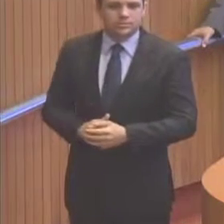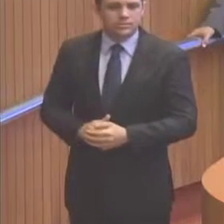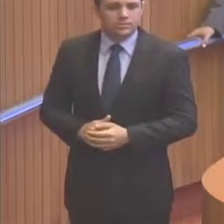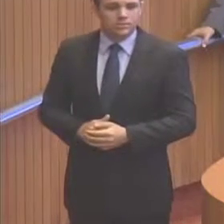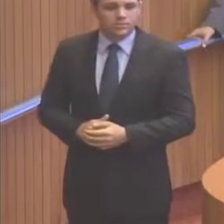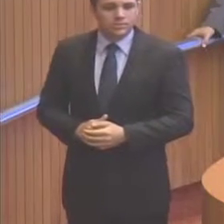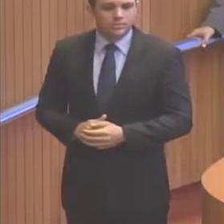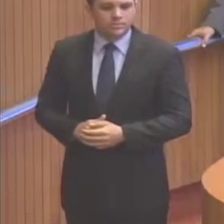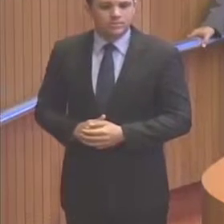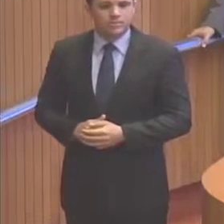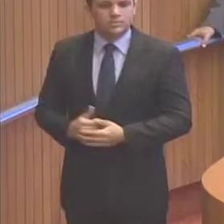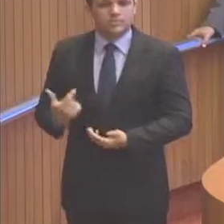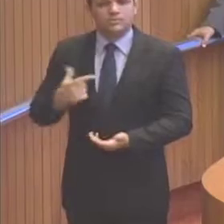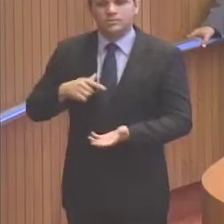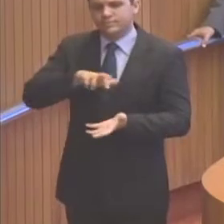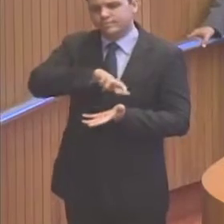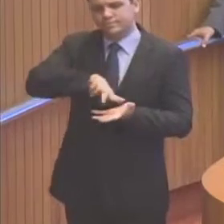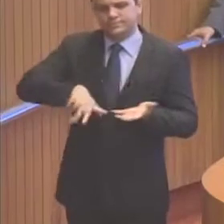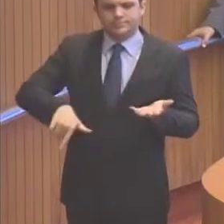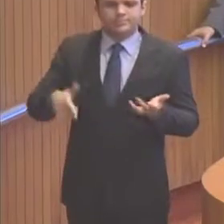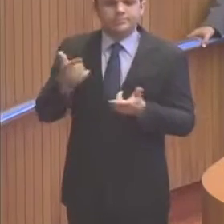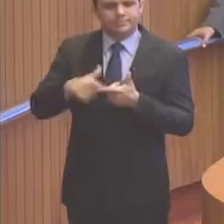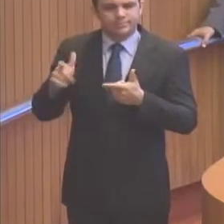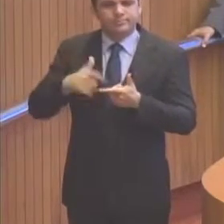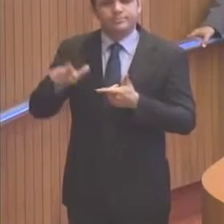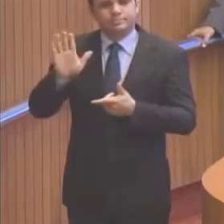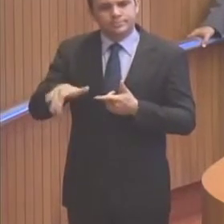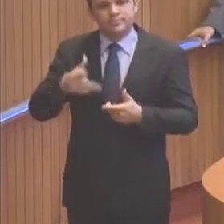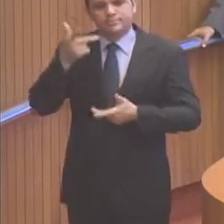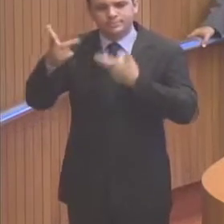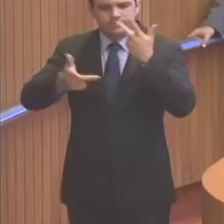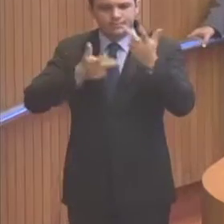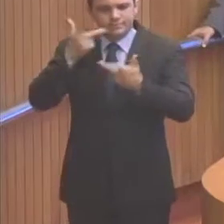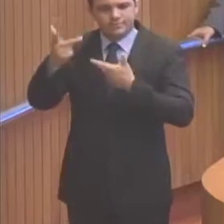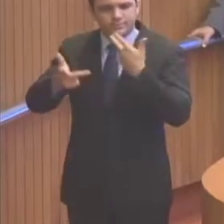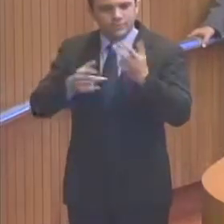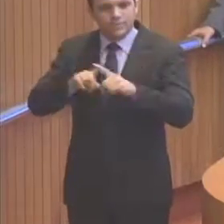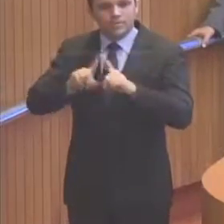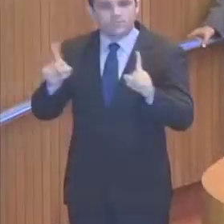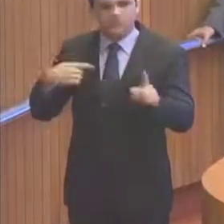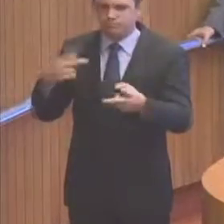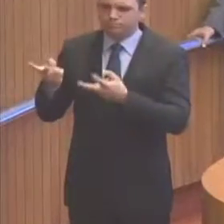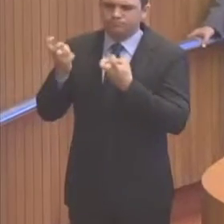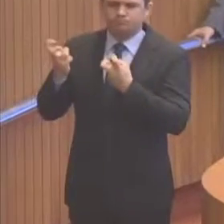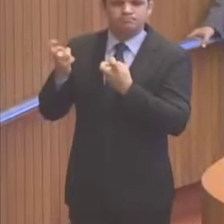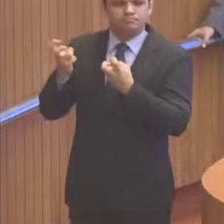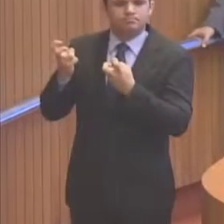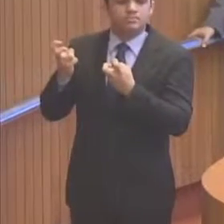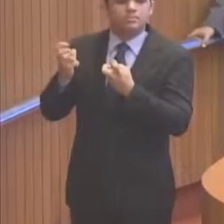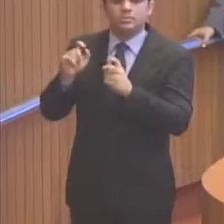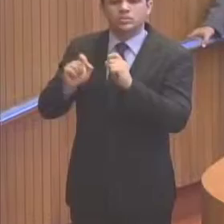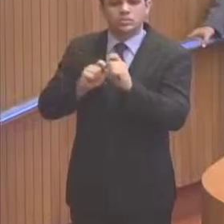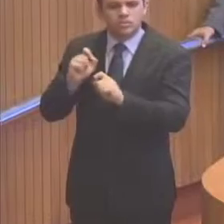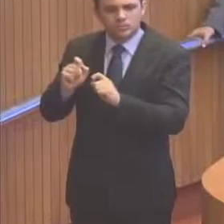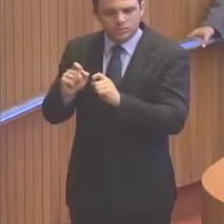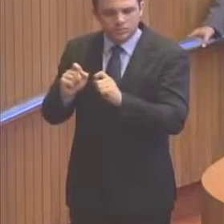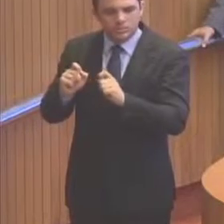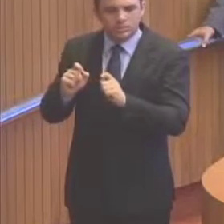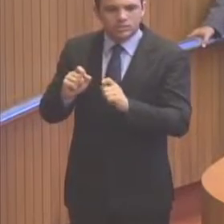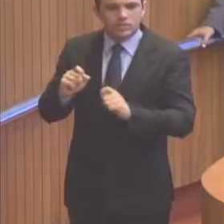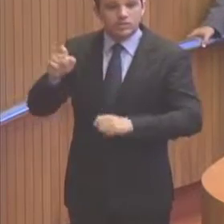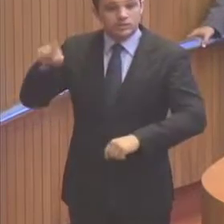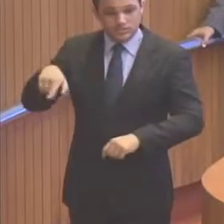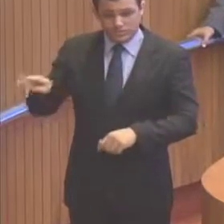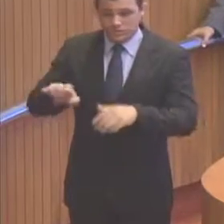E muitas questões já foram levantadas, mas me chamou a atenção o fato dessa